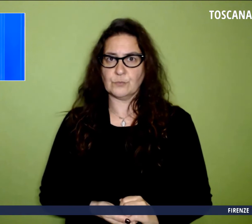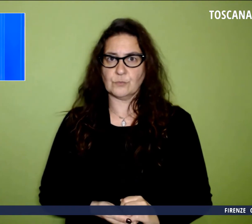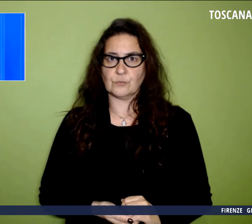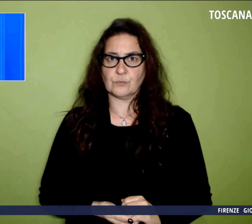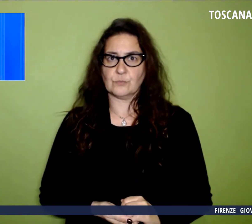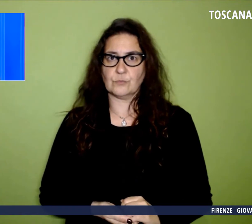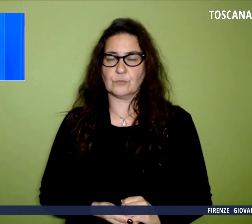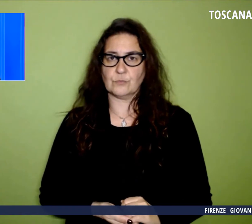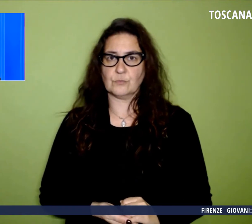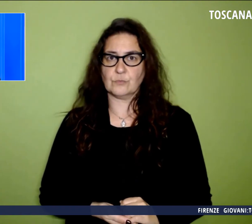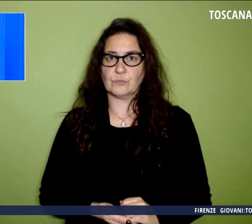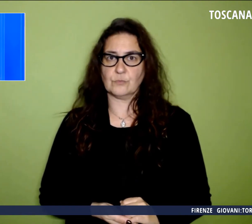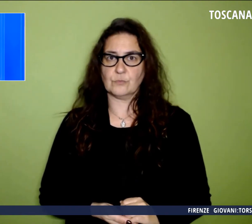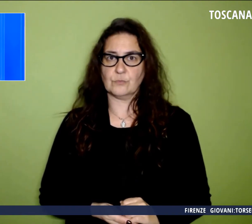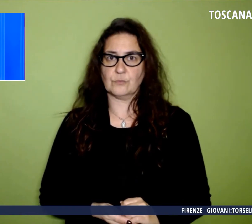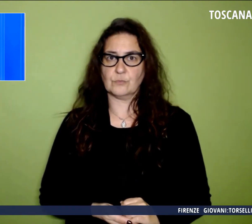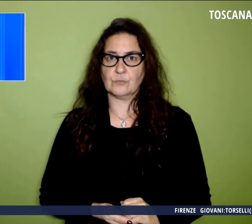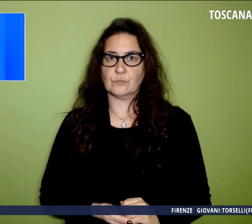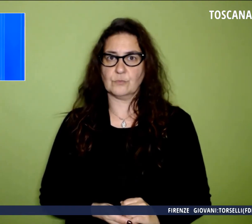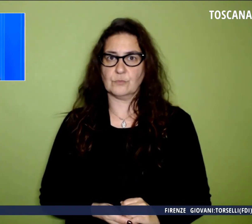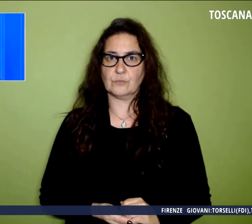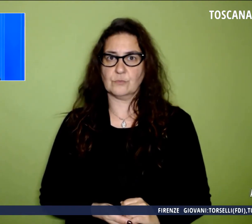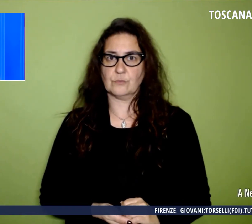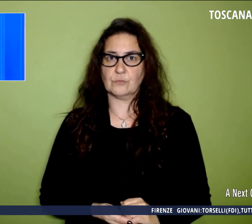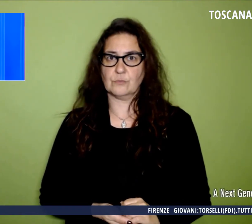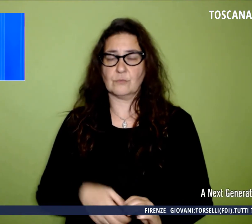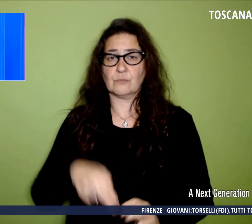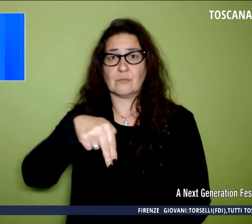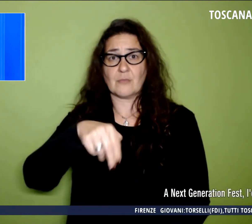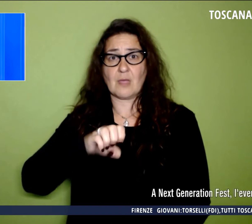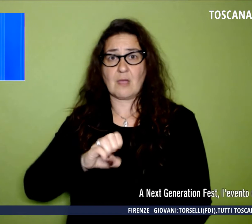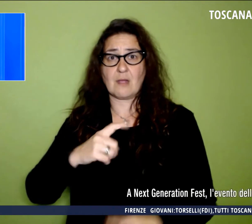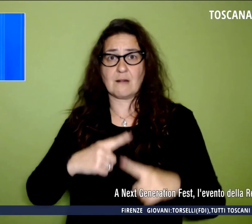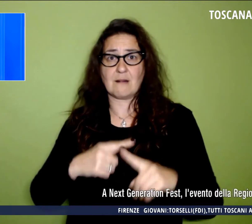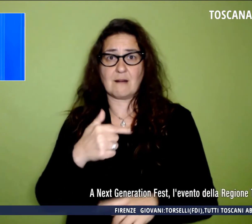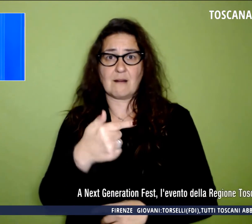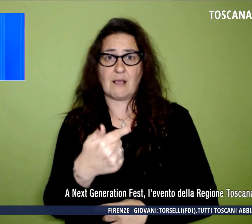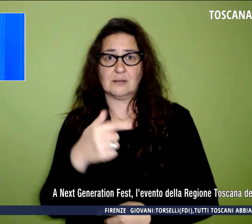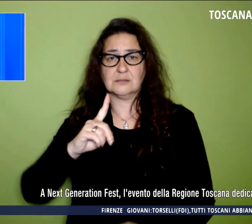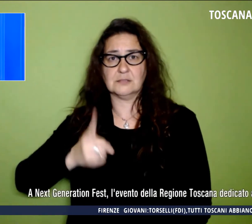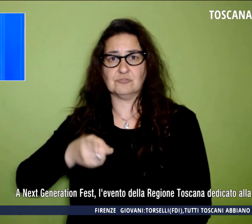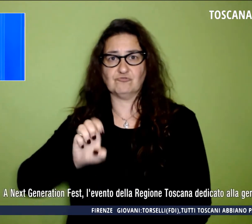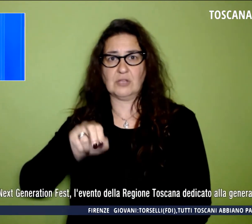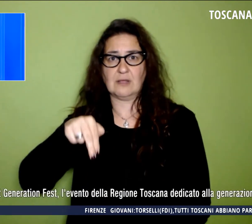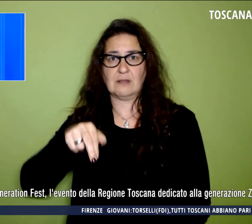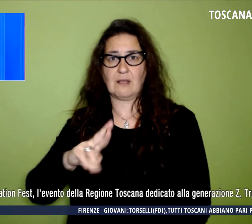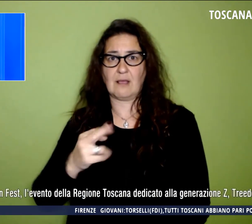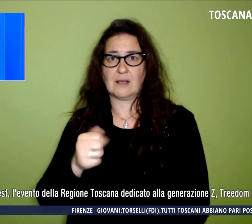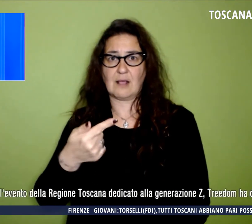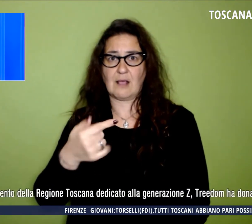Ora parliamo del Next Generation Fest, evento della regione toscana